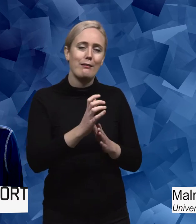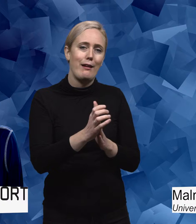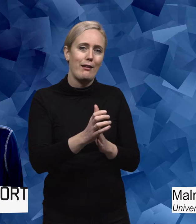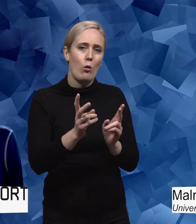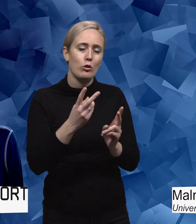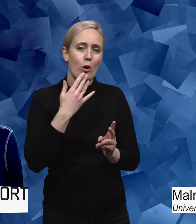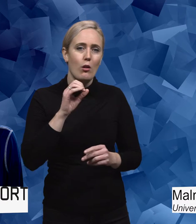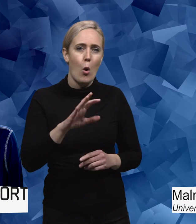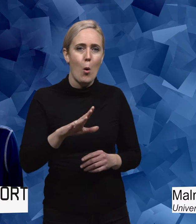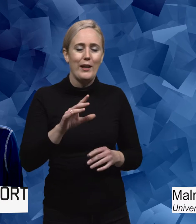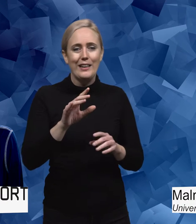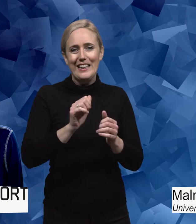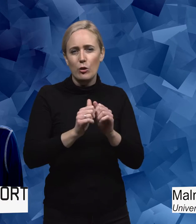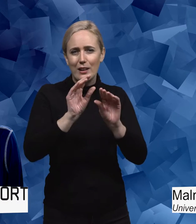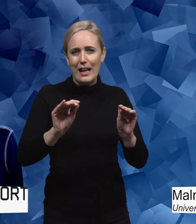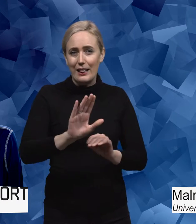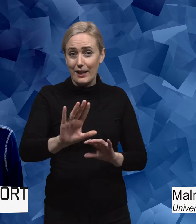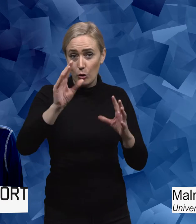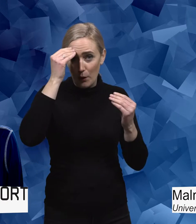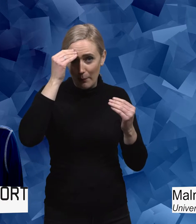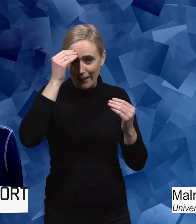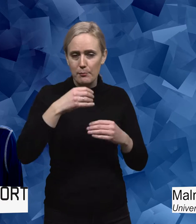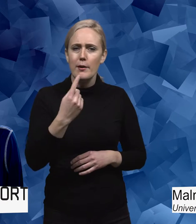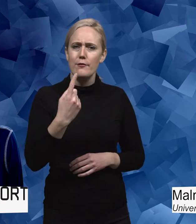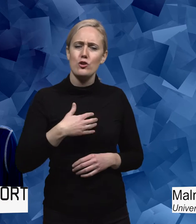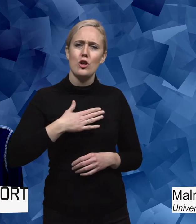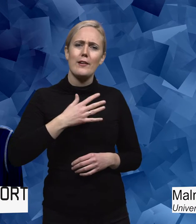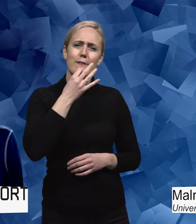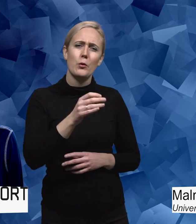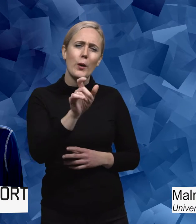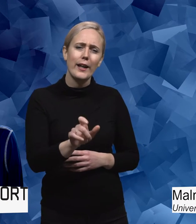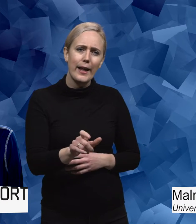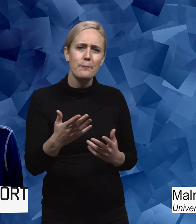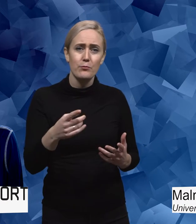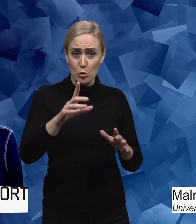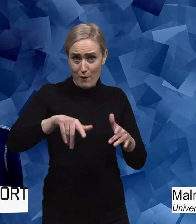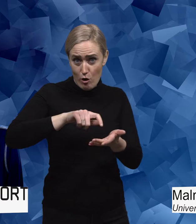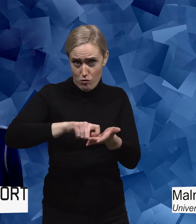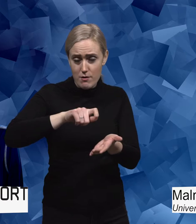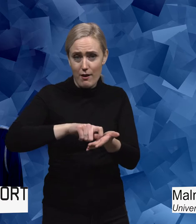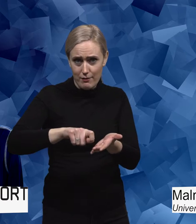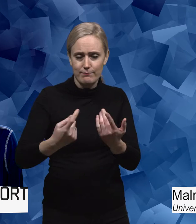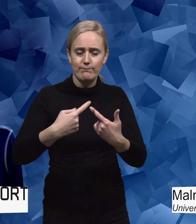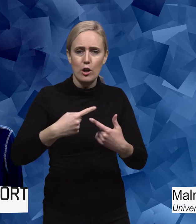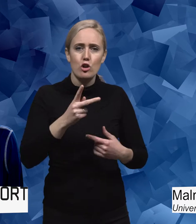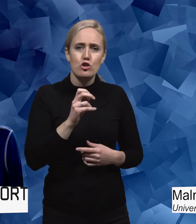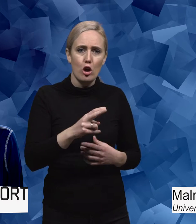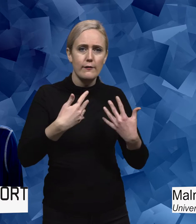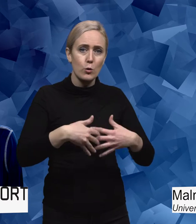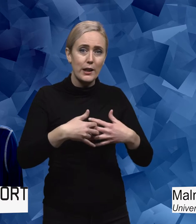om idrottslärarnas utbildning. Först så skulle jag vilja fråga dig, du gjorde ju en avhandling om kön, funktionalitet och